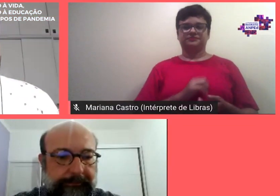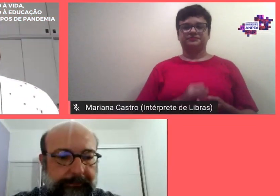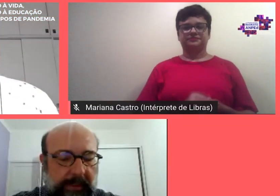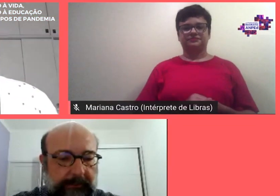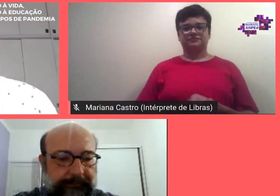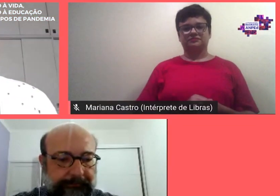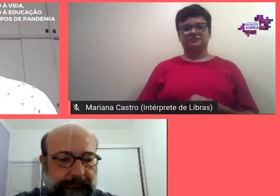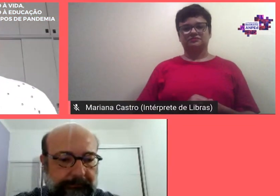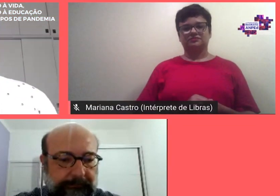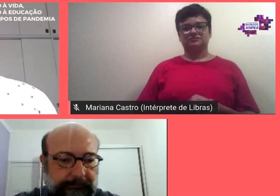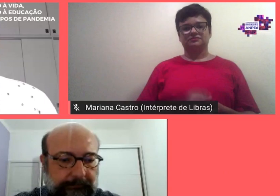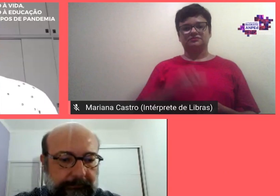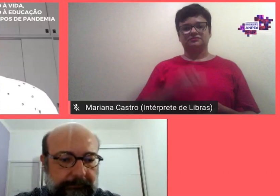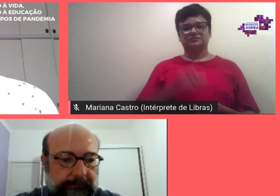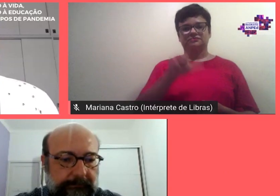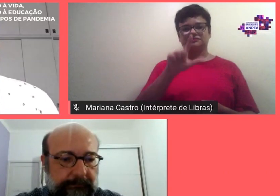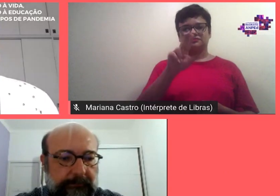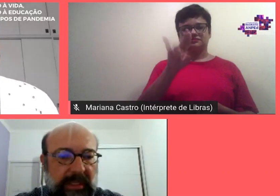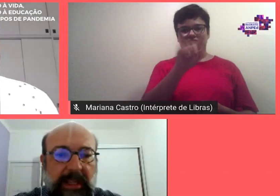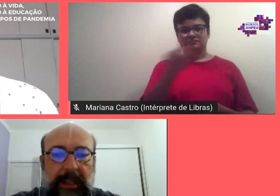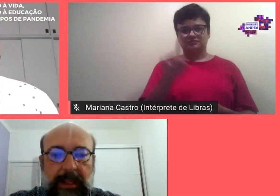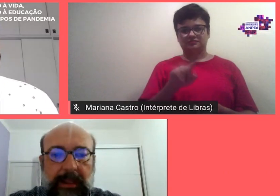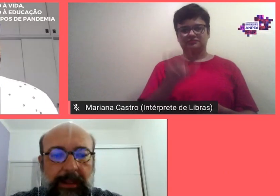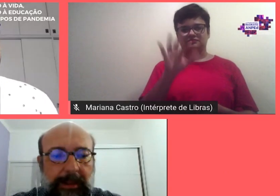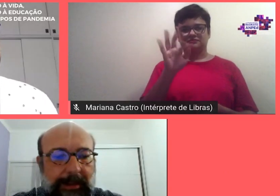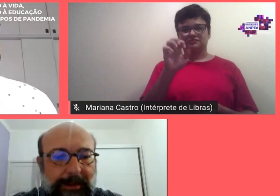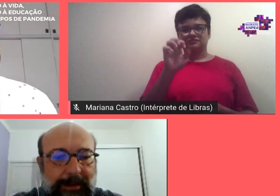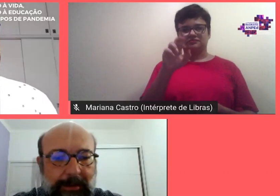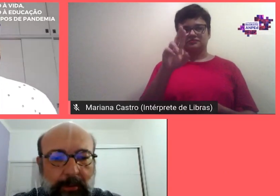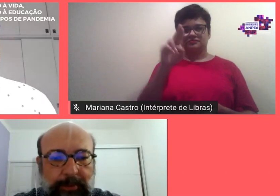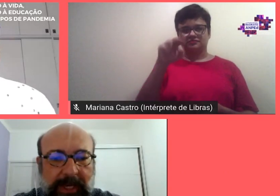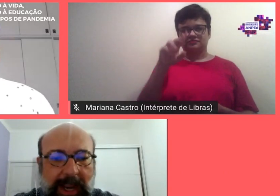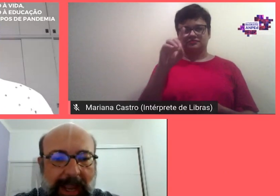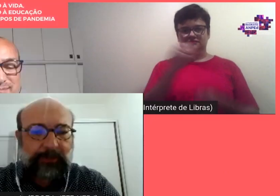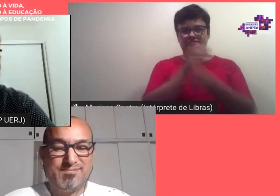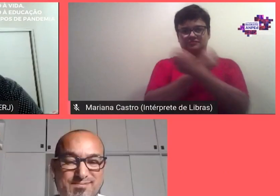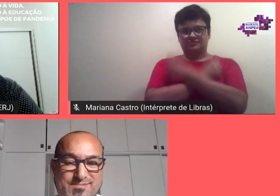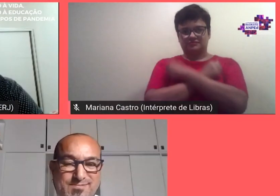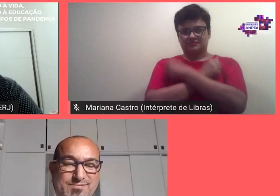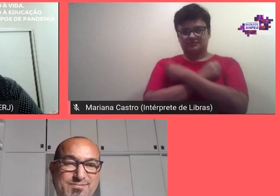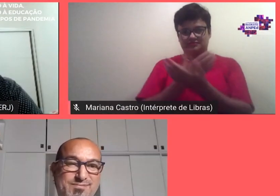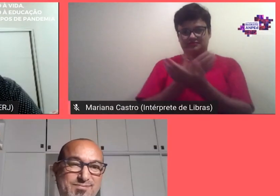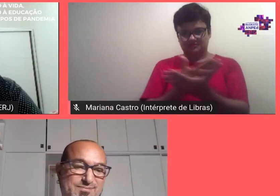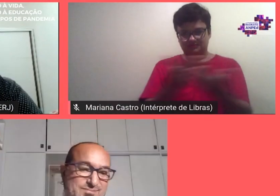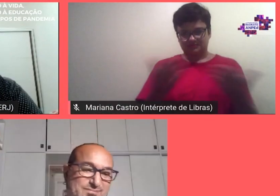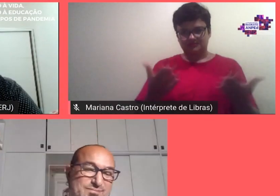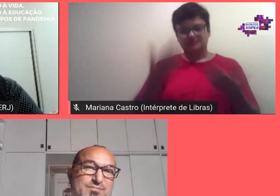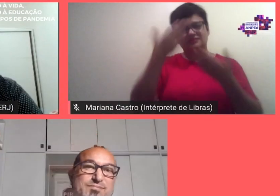Luiz Fernando um abraço aí para você Obrigado Ivan